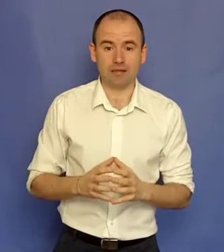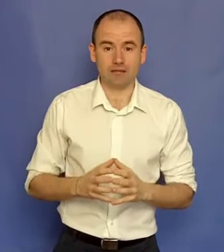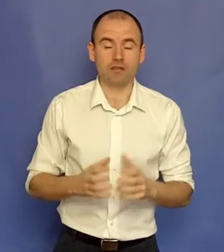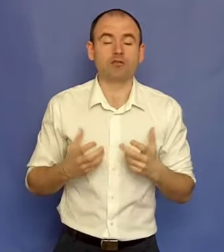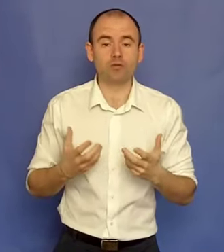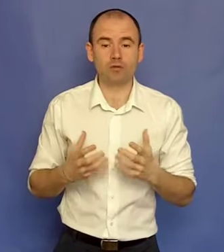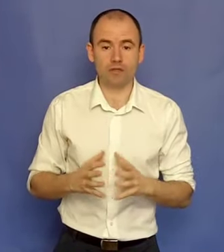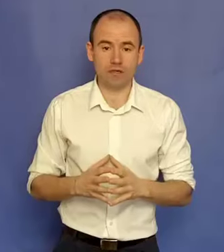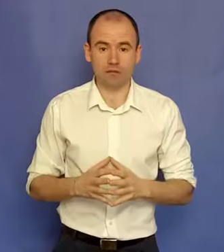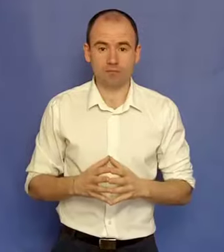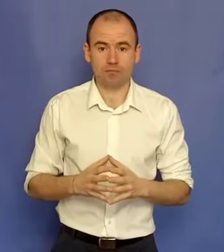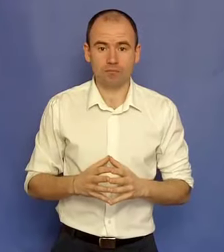înăscute în el.